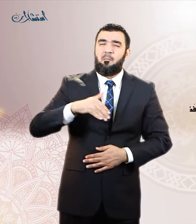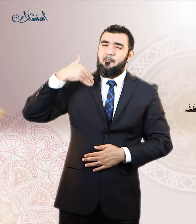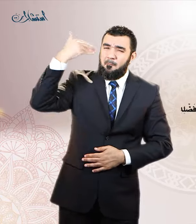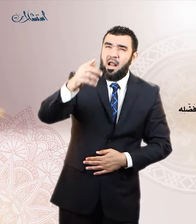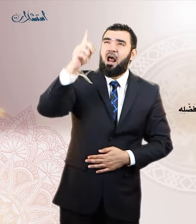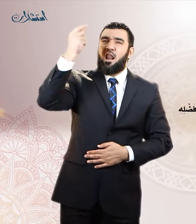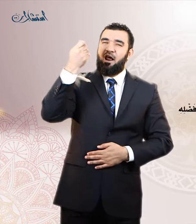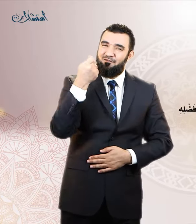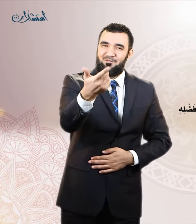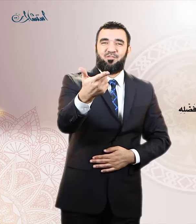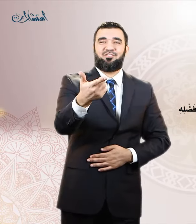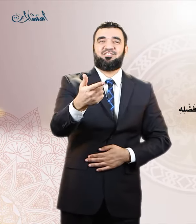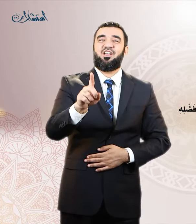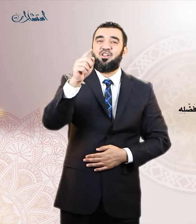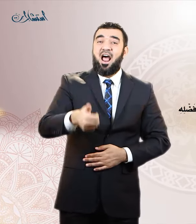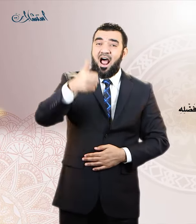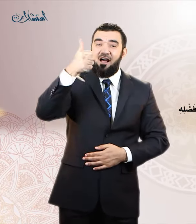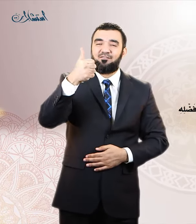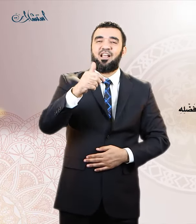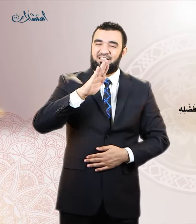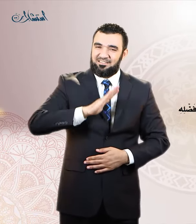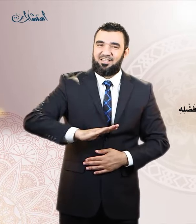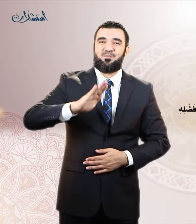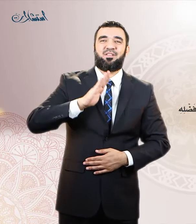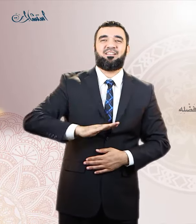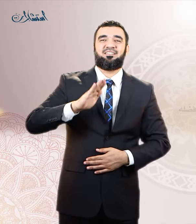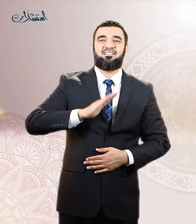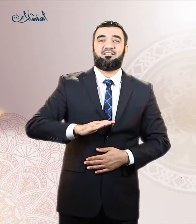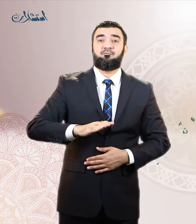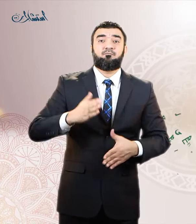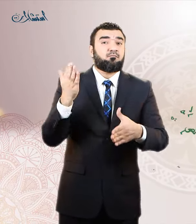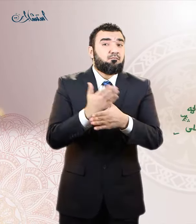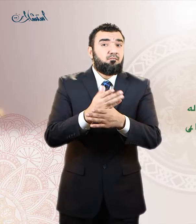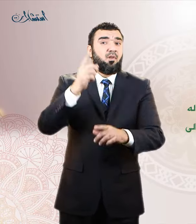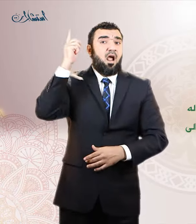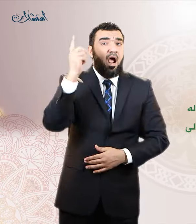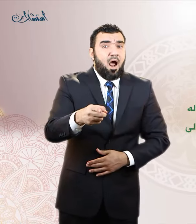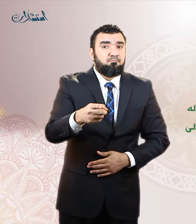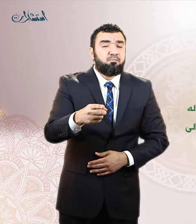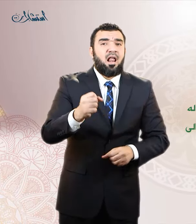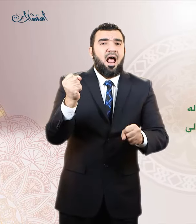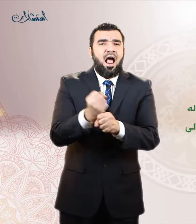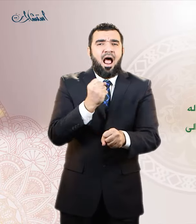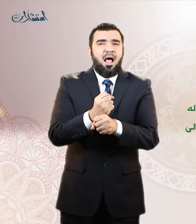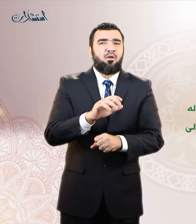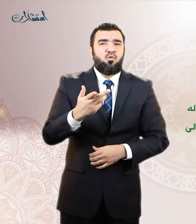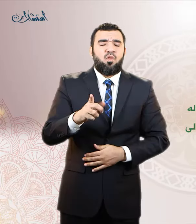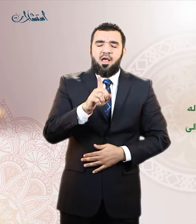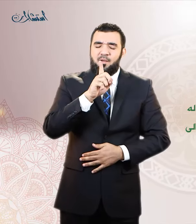ففي هذه الآية امر وبشارة امر بالاستعفاف للعاجز عن النكاح